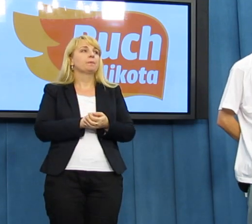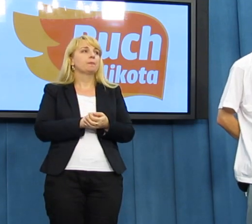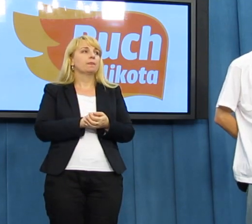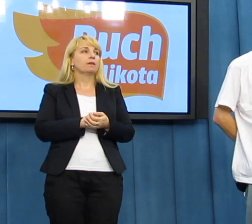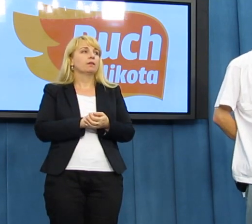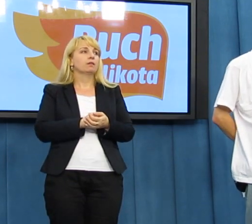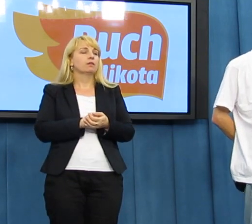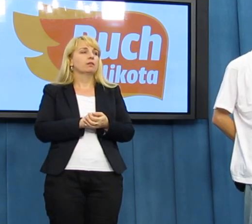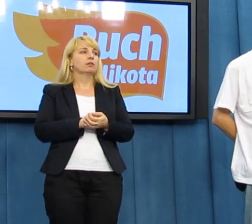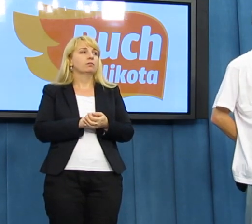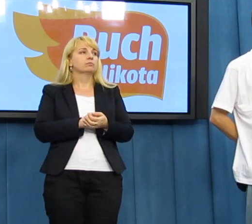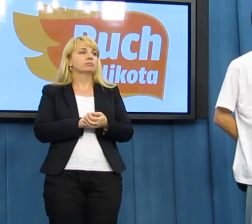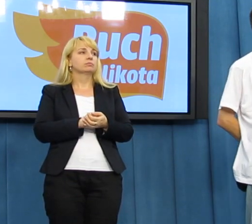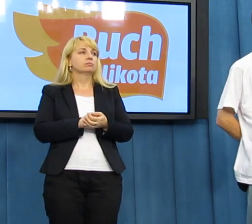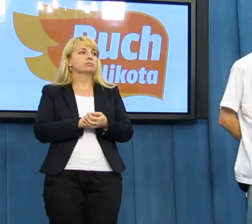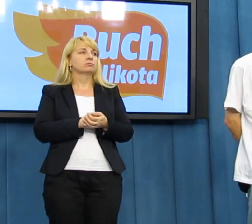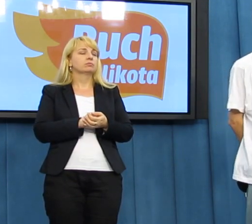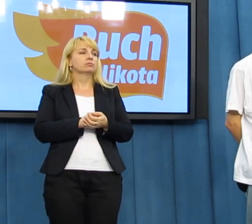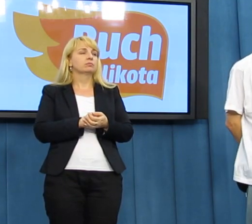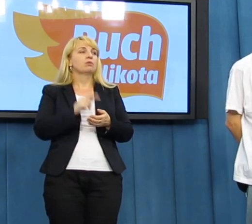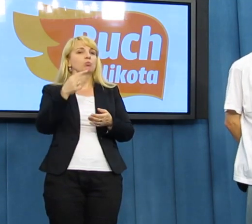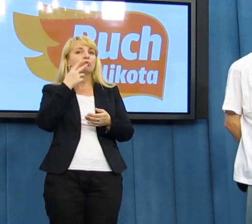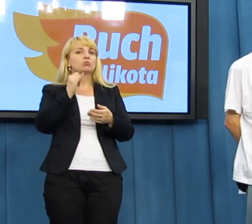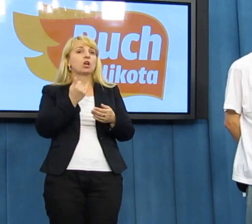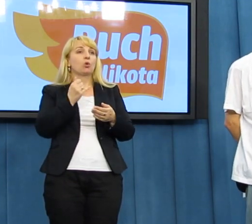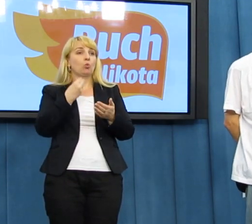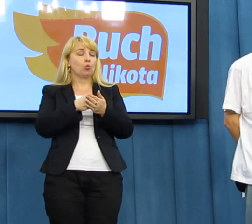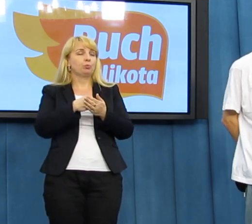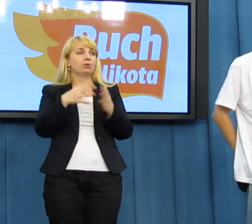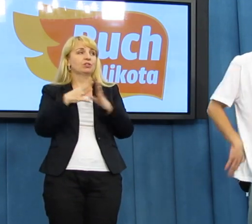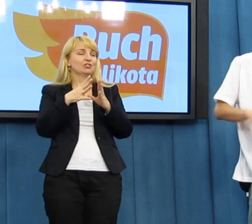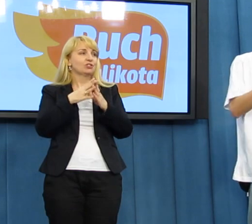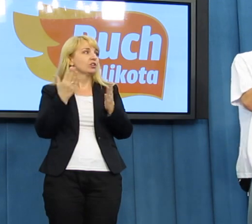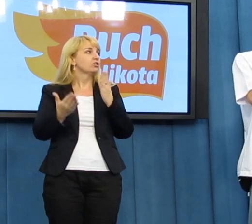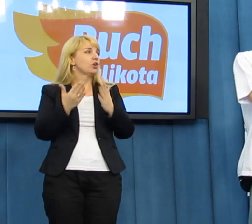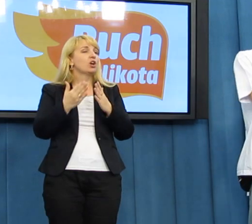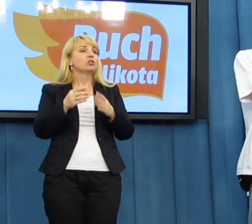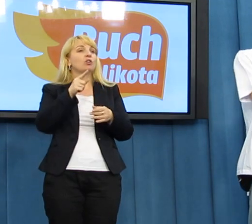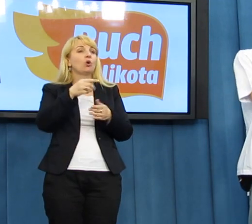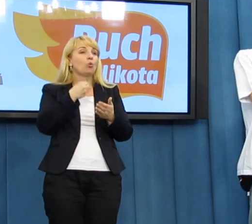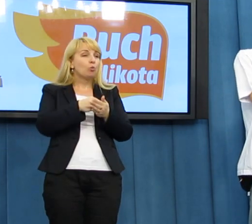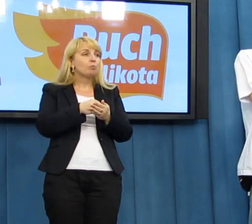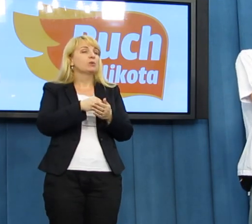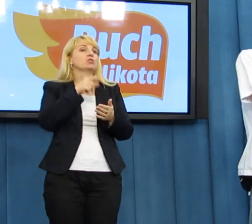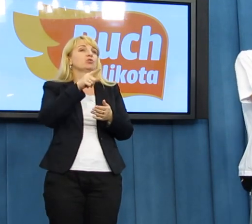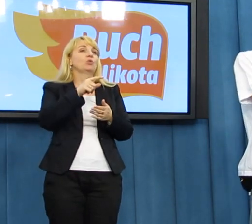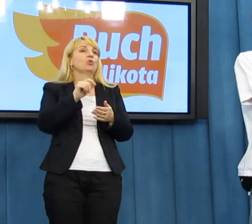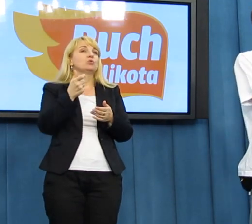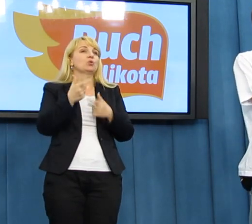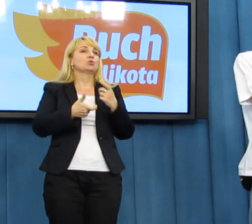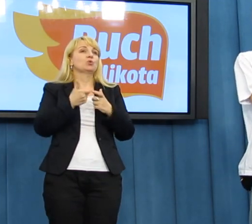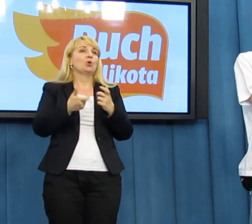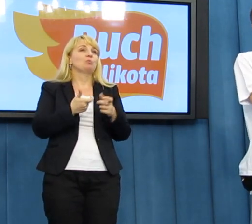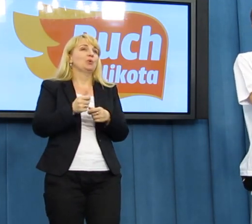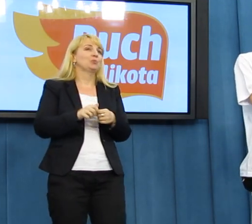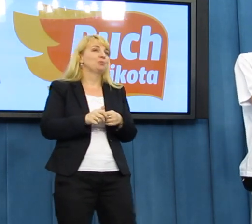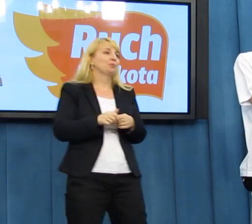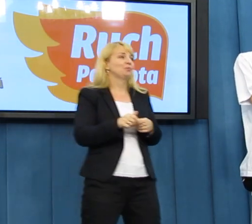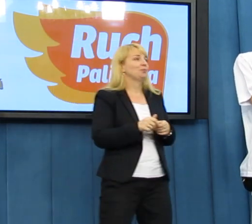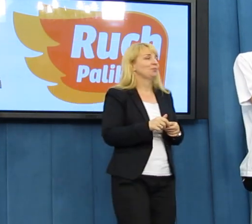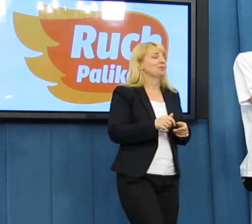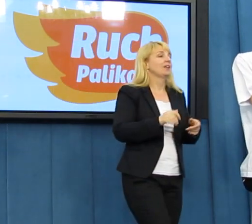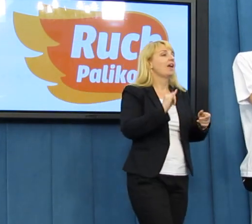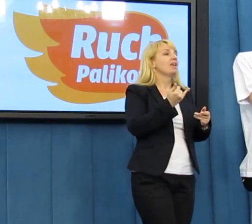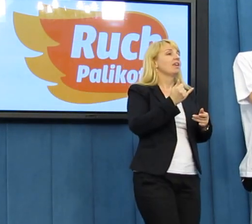10 kilo i pan idzie wtedy do aresztu na przykład na 3 miesiące. Czy nas zwolnią, bo my pan obciążyliśmy oczywiście. Natomiast tak, Andrzej wiadomo, przyznał się do